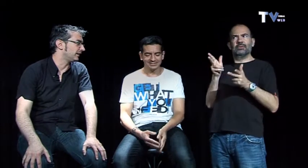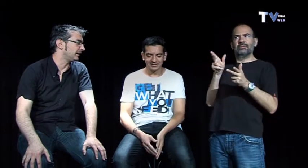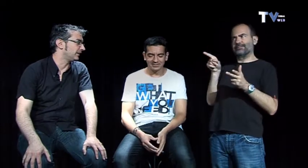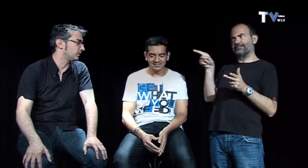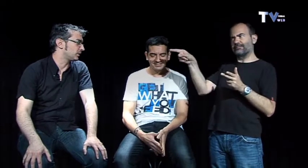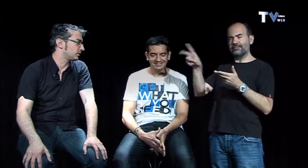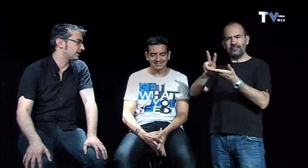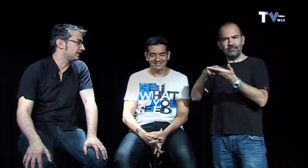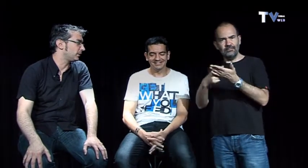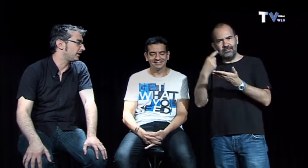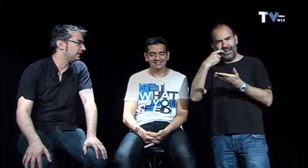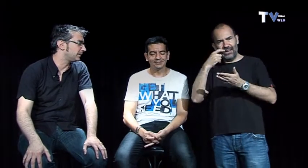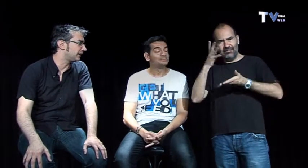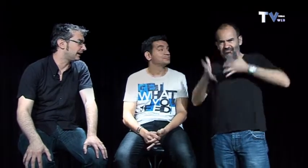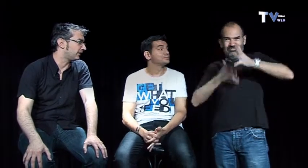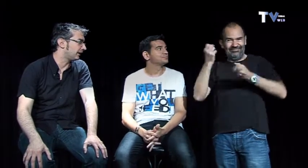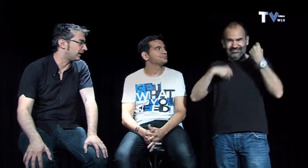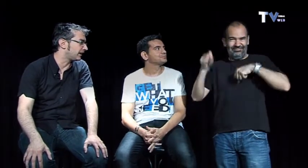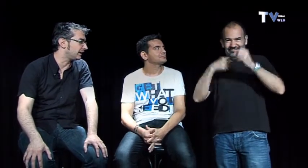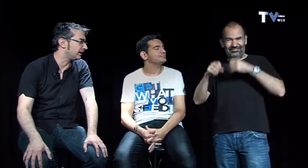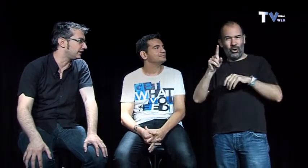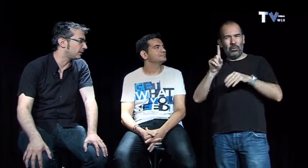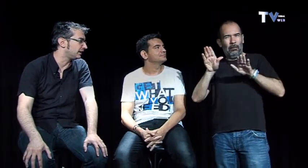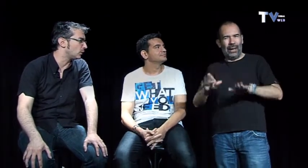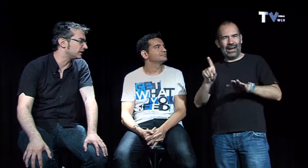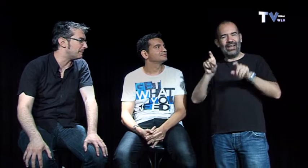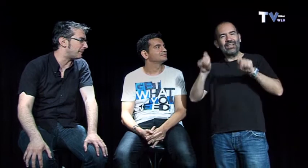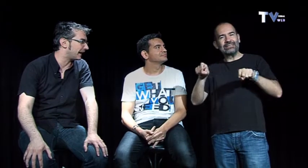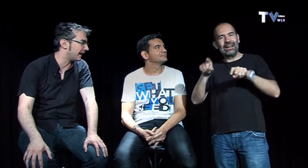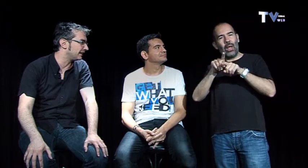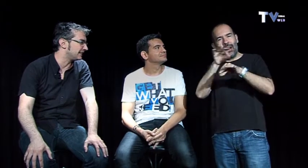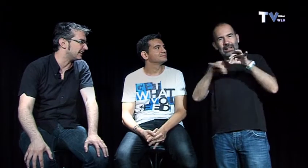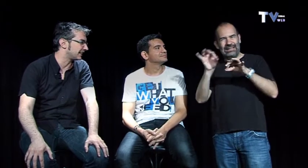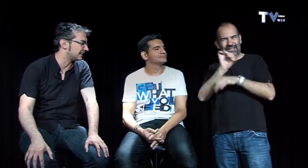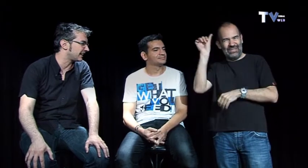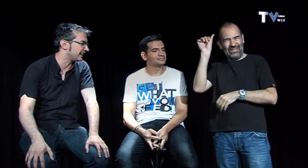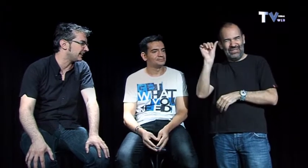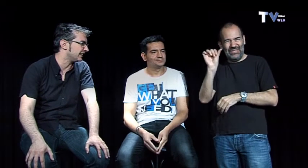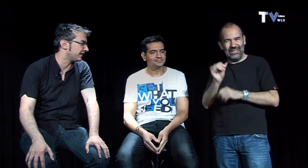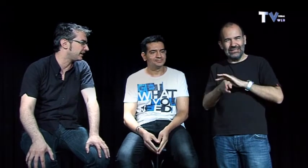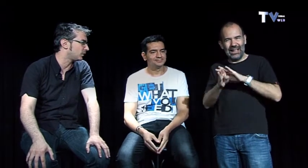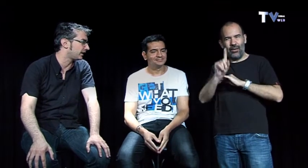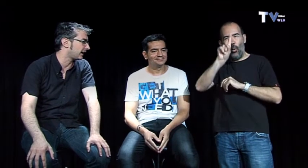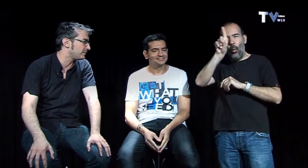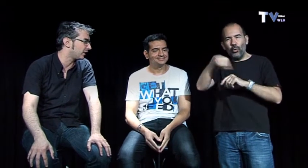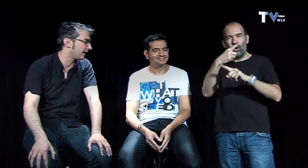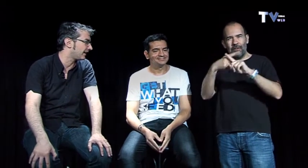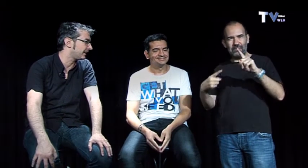yo cuando estuve aquí sentado y veo el intérprete claro vale enrique aquí durante un sin parar y sin descansar ni hacer ningún recambio de nada ninguna